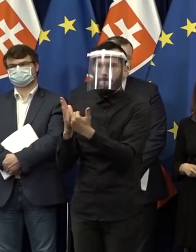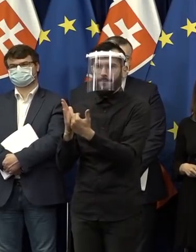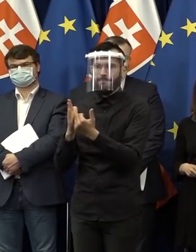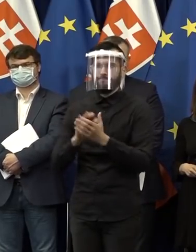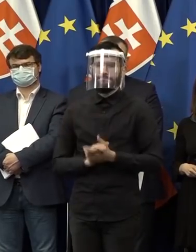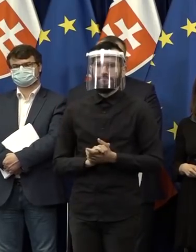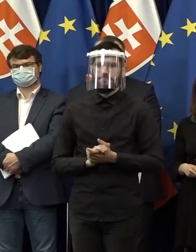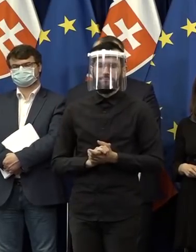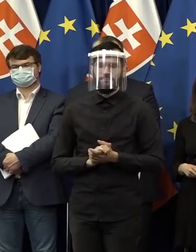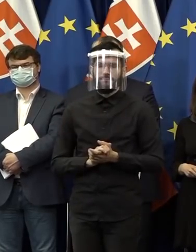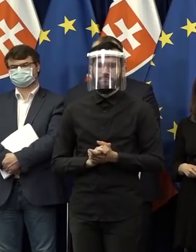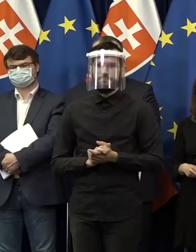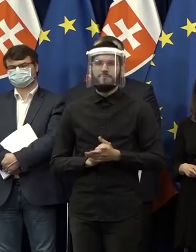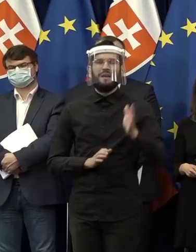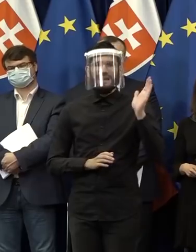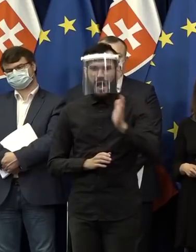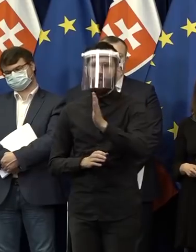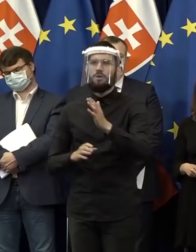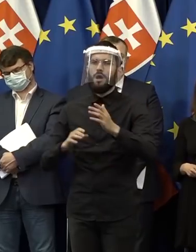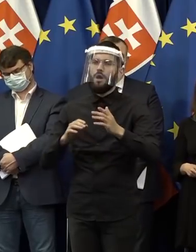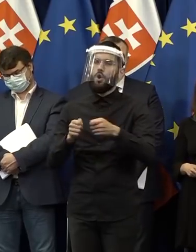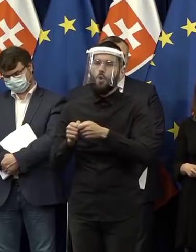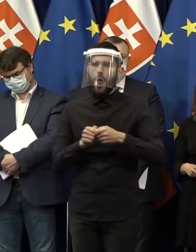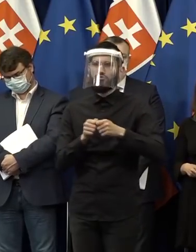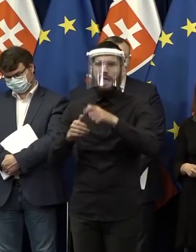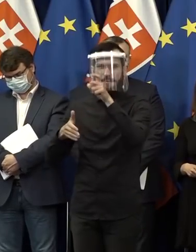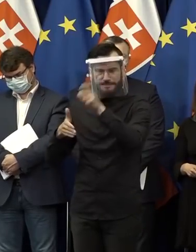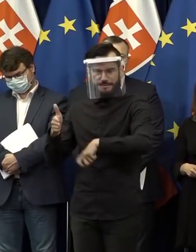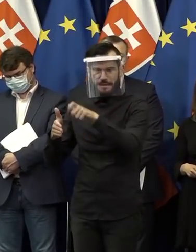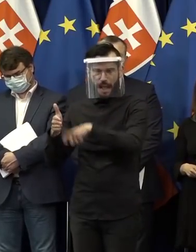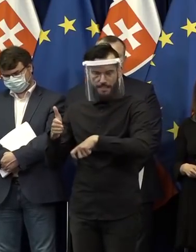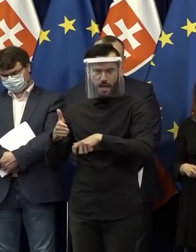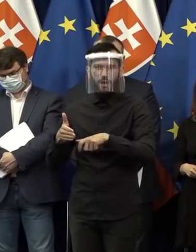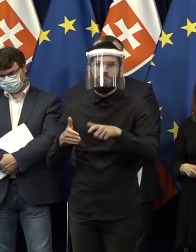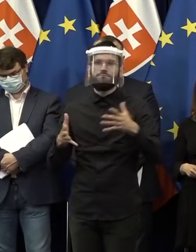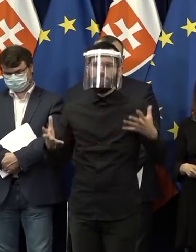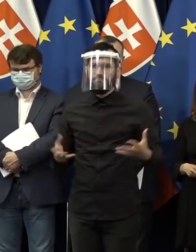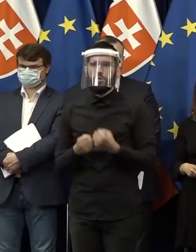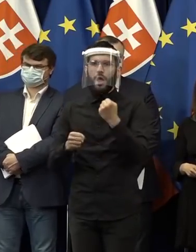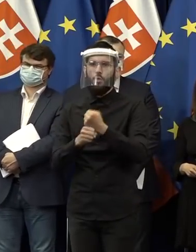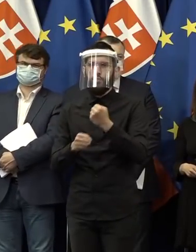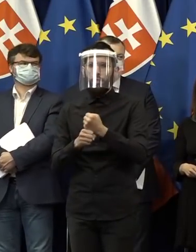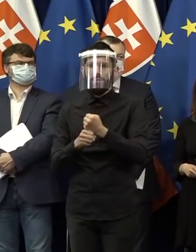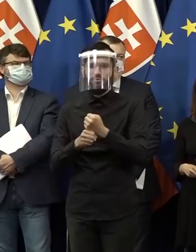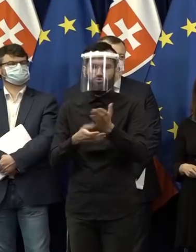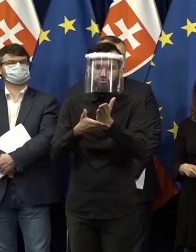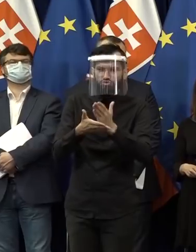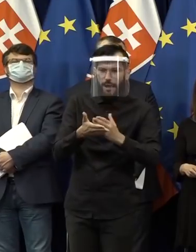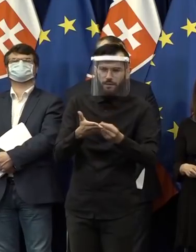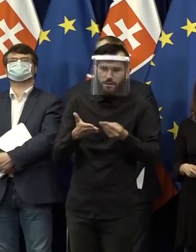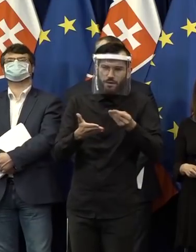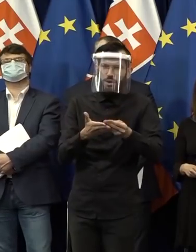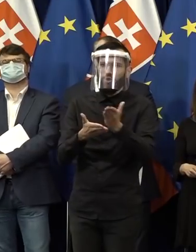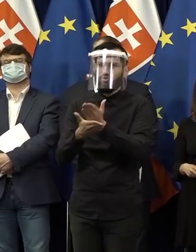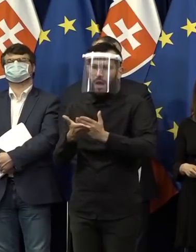každá koaličná strana dokázala premietnúť primeraný počet svojich